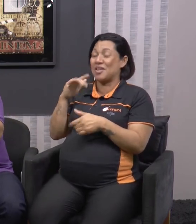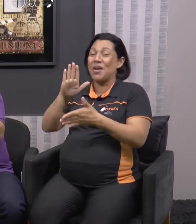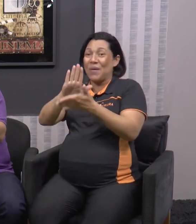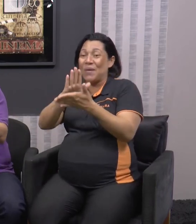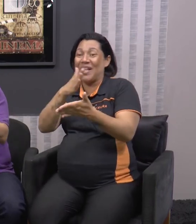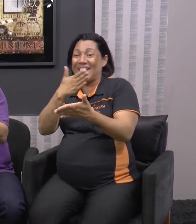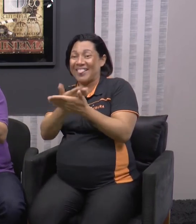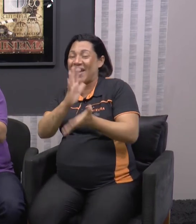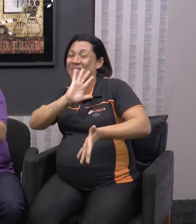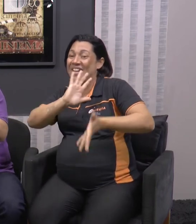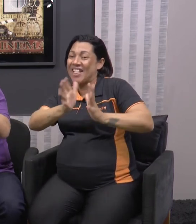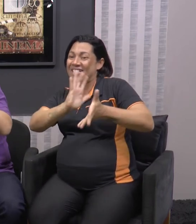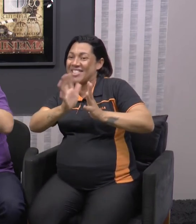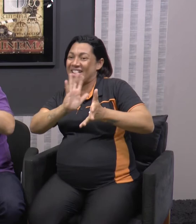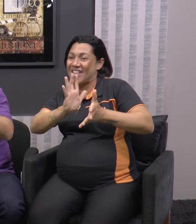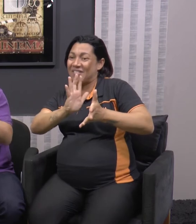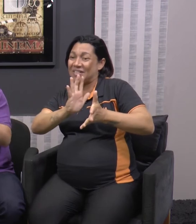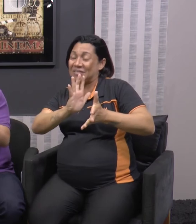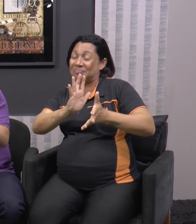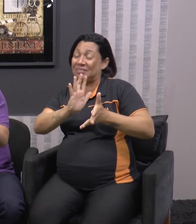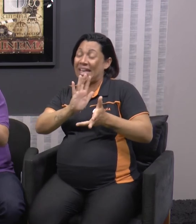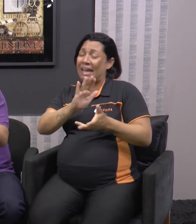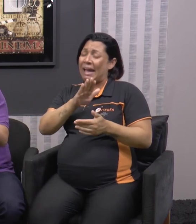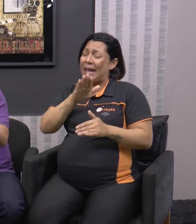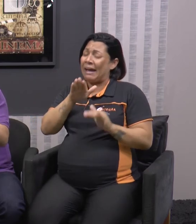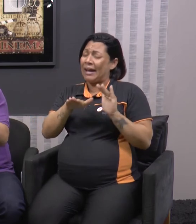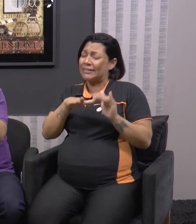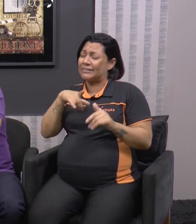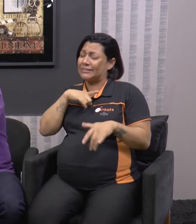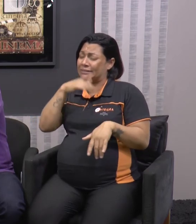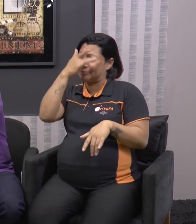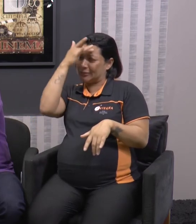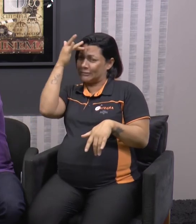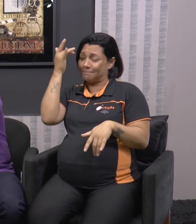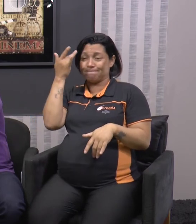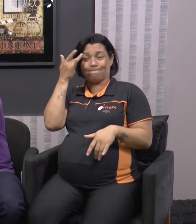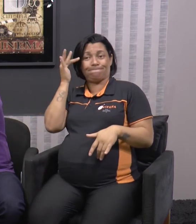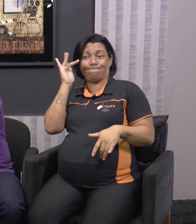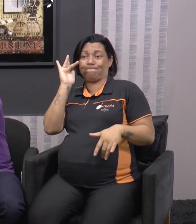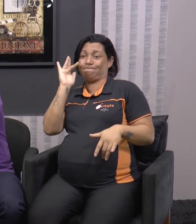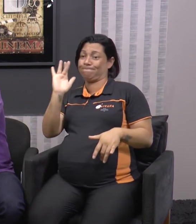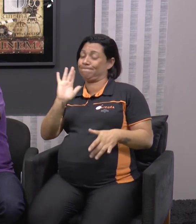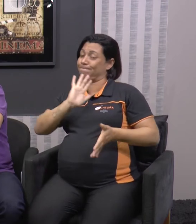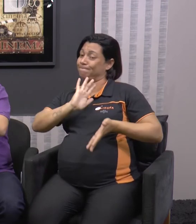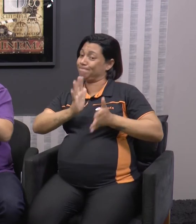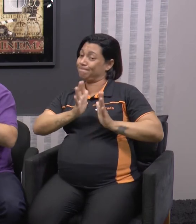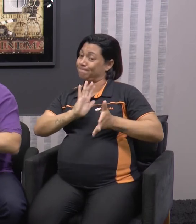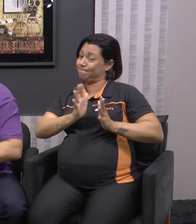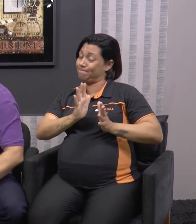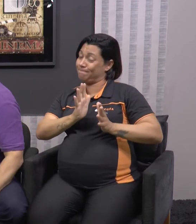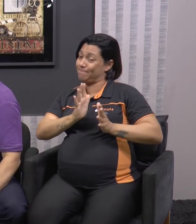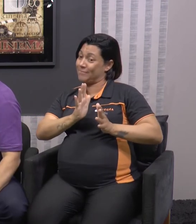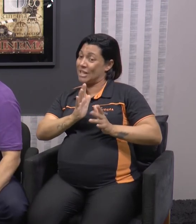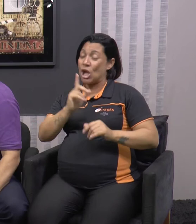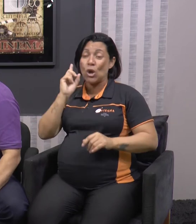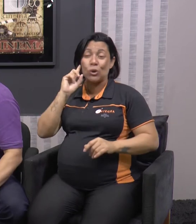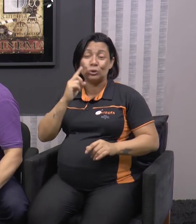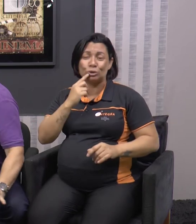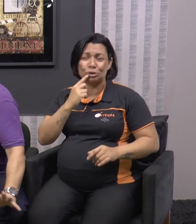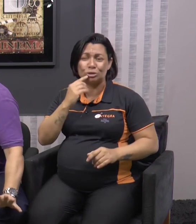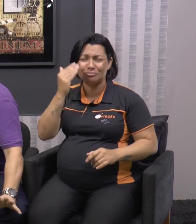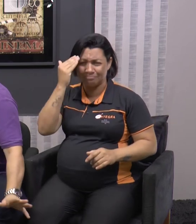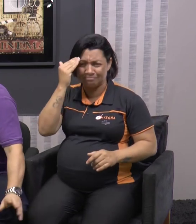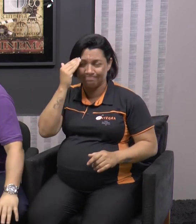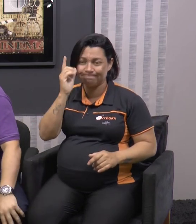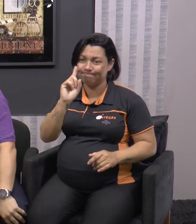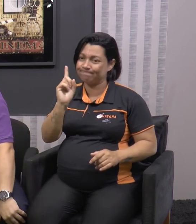Intérprete de libras que às vezes tá falando coisa com coisa na televisão. E que o deficiente não tá entendendo absolutamente nada. Isso é